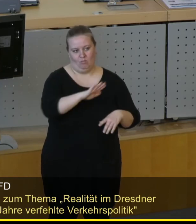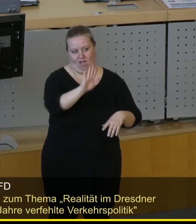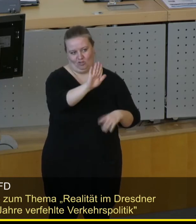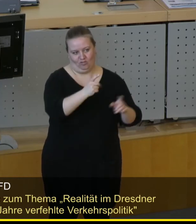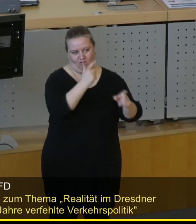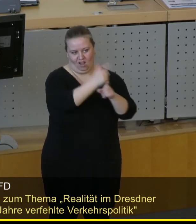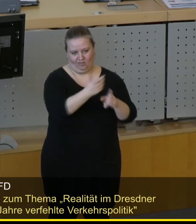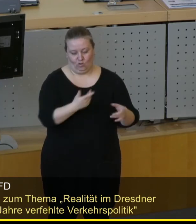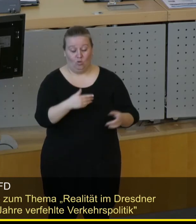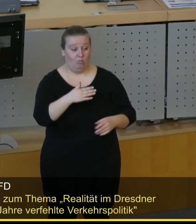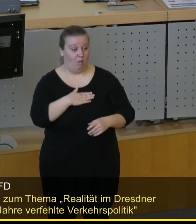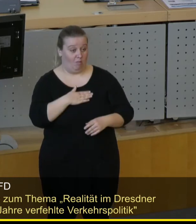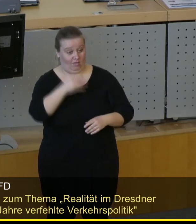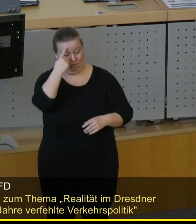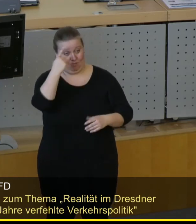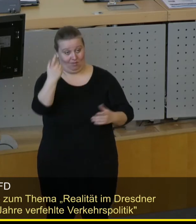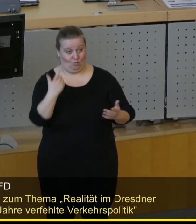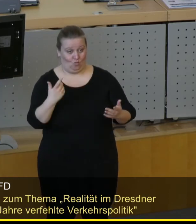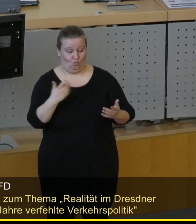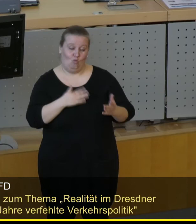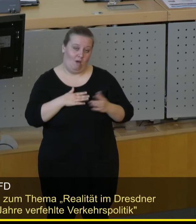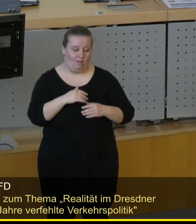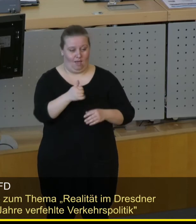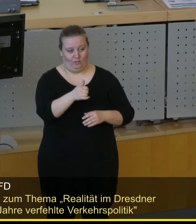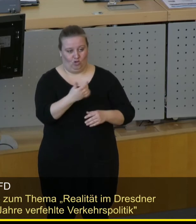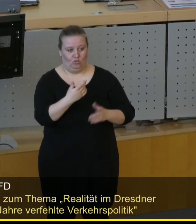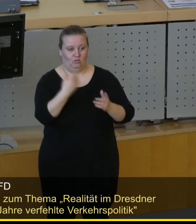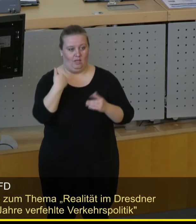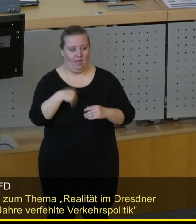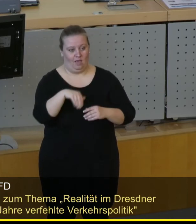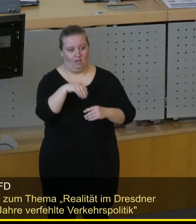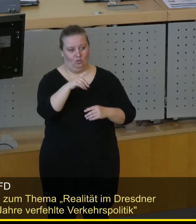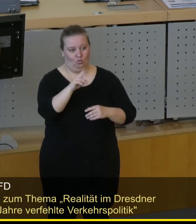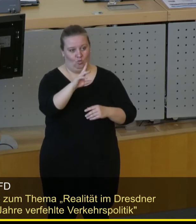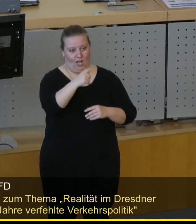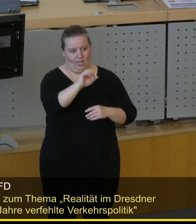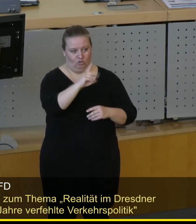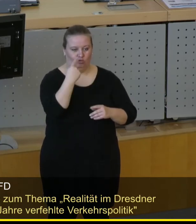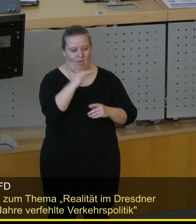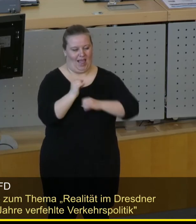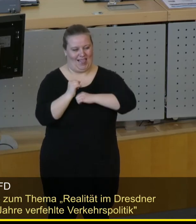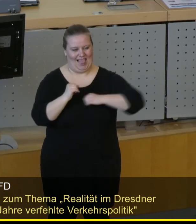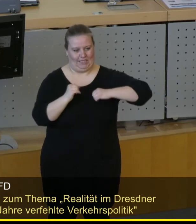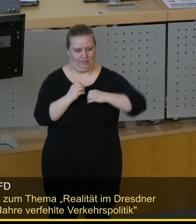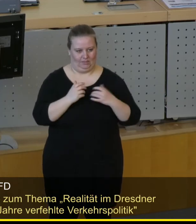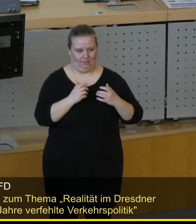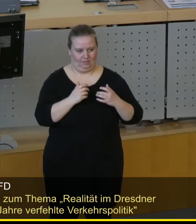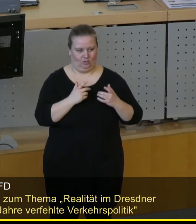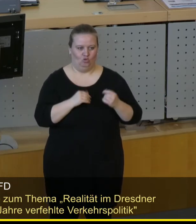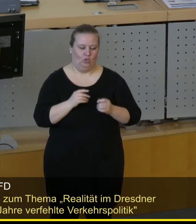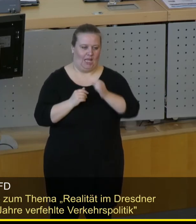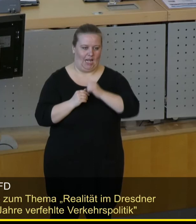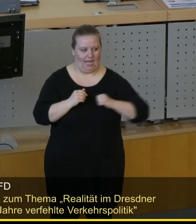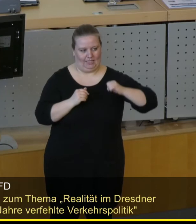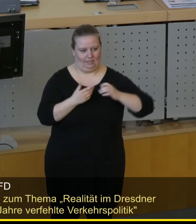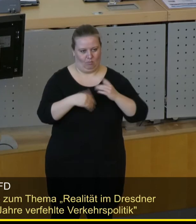sehen. Und nach meinem Sinne oder meiner Einschätzung ist dieser Herr Dulig doch so links, dass er schon eher ein Linker